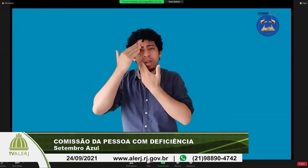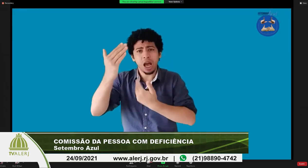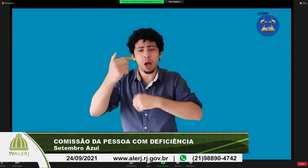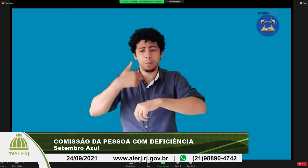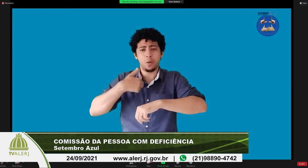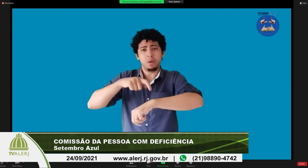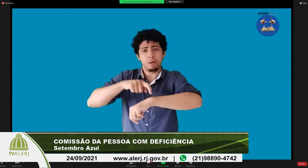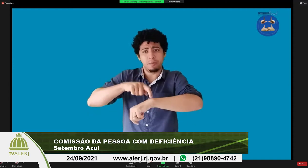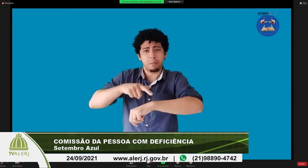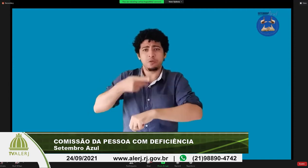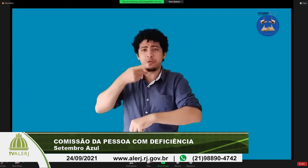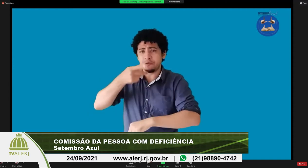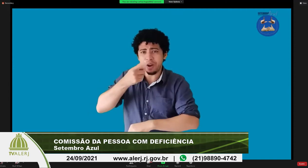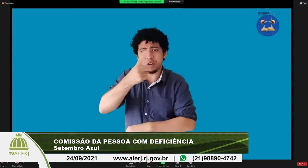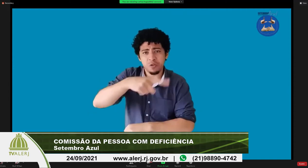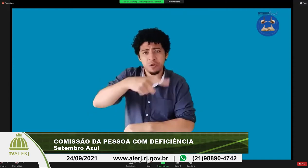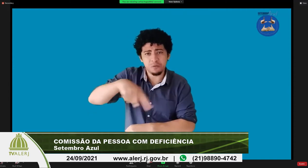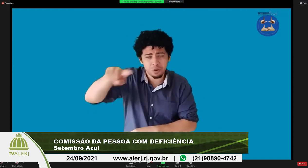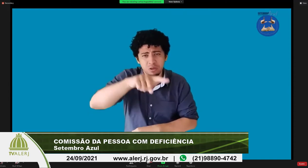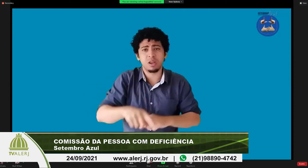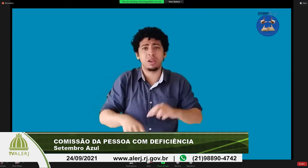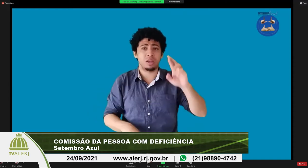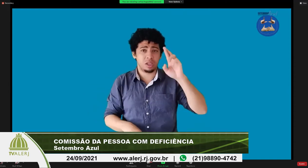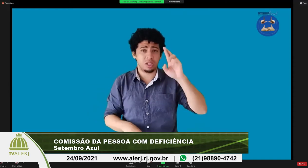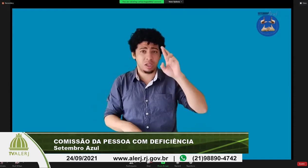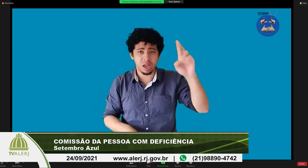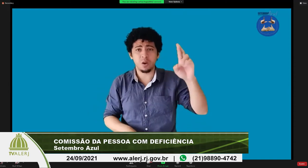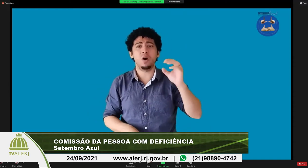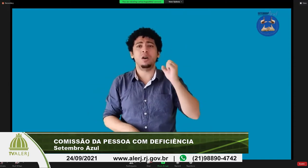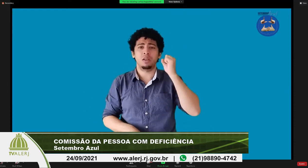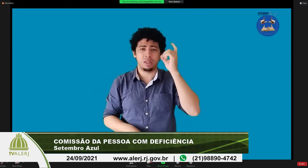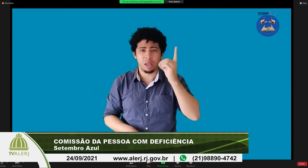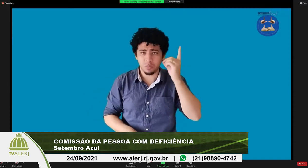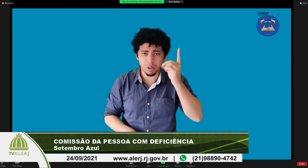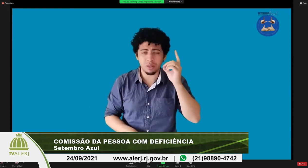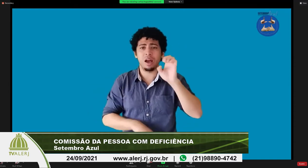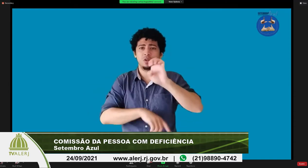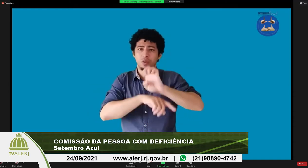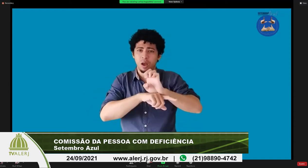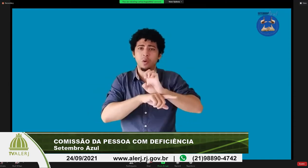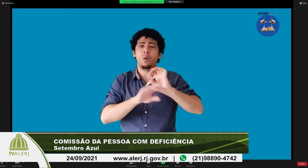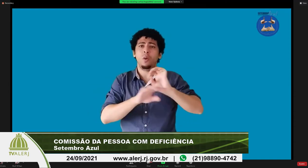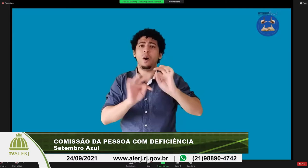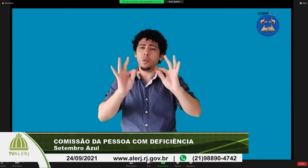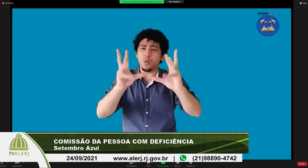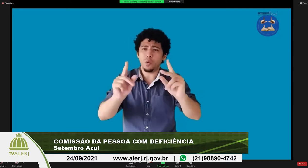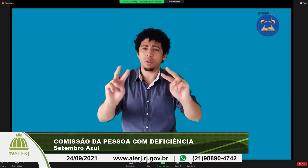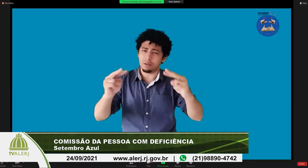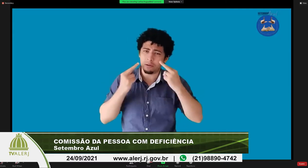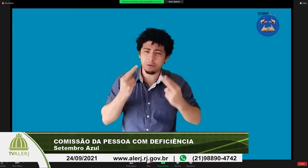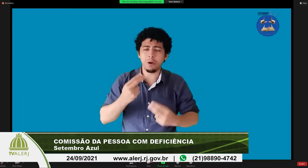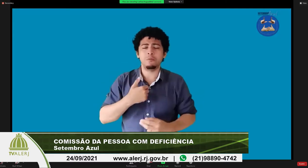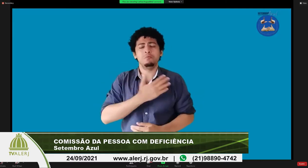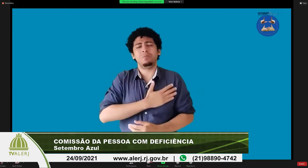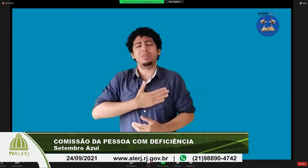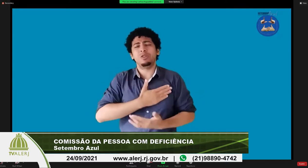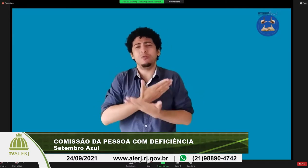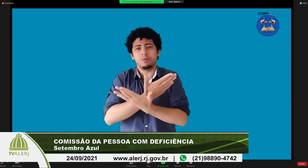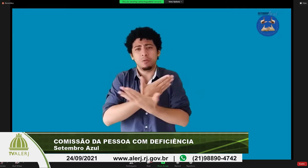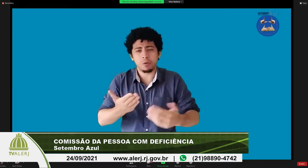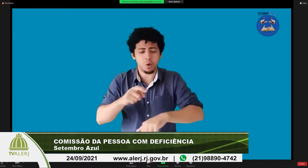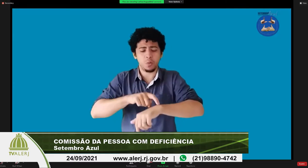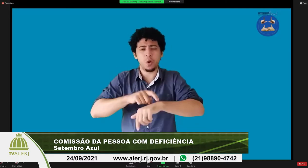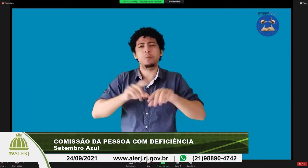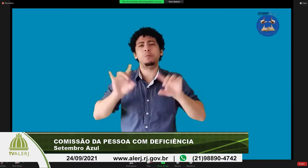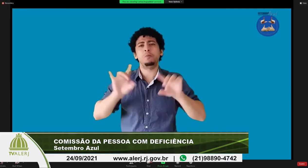os problemas da população surda muito obrigado por esse momento de fala eu agradeço a todos os senhores e a senhora e deputados presentes nessa audiência